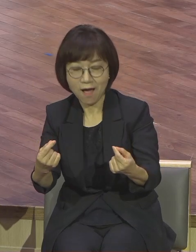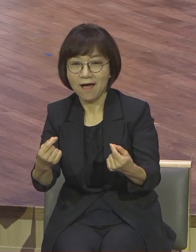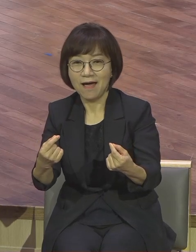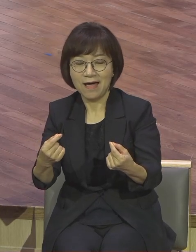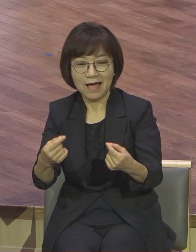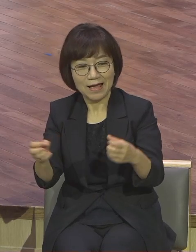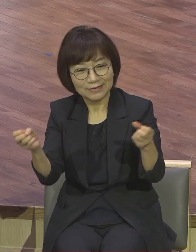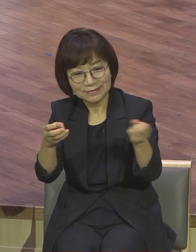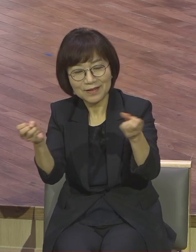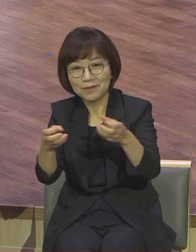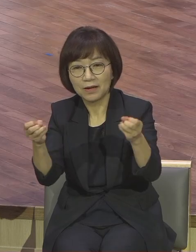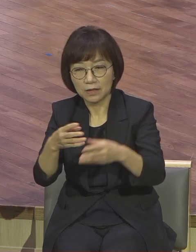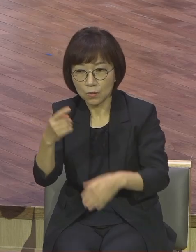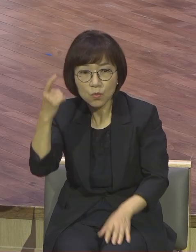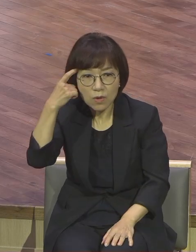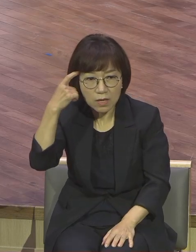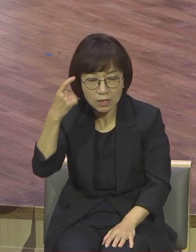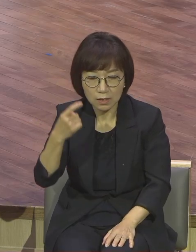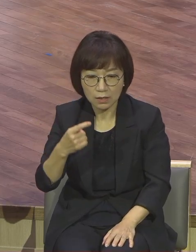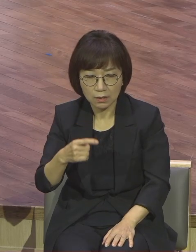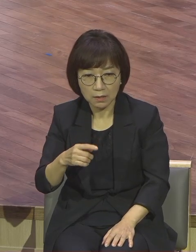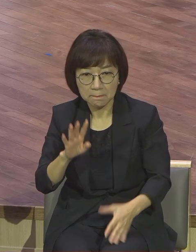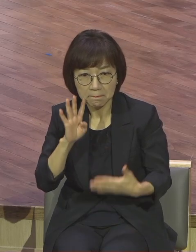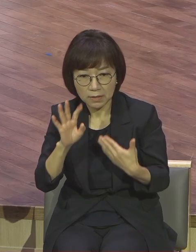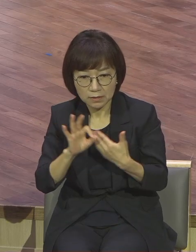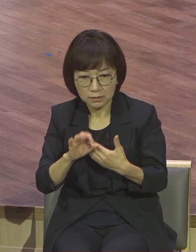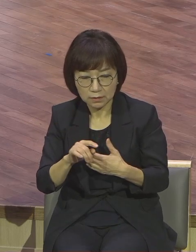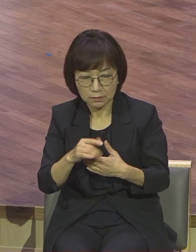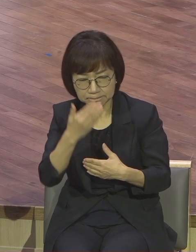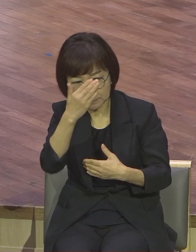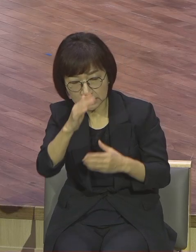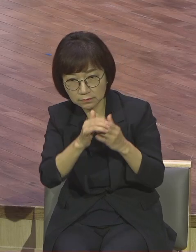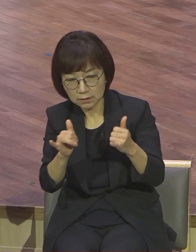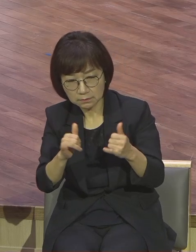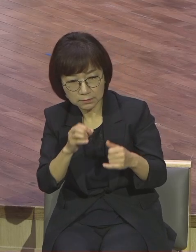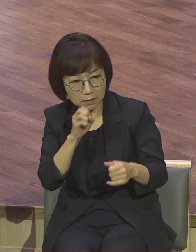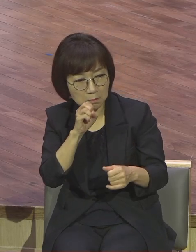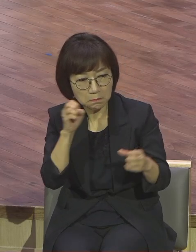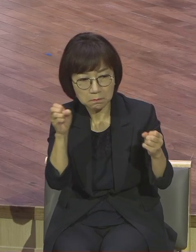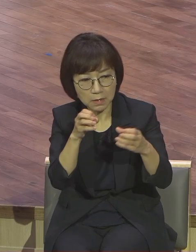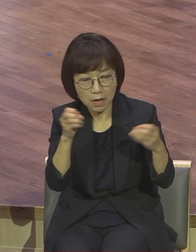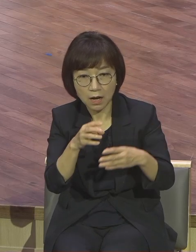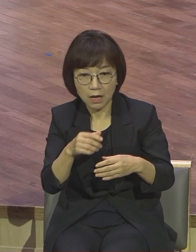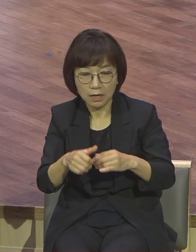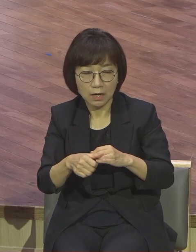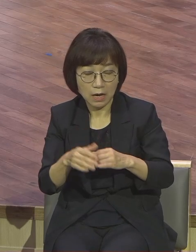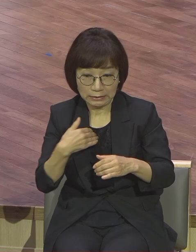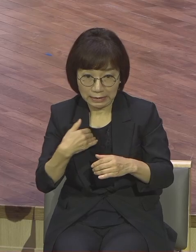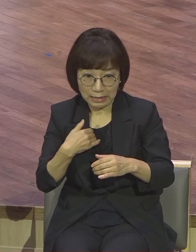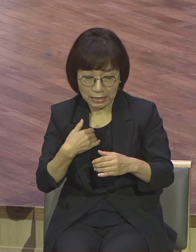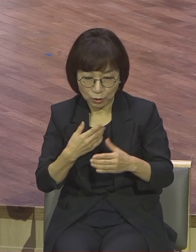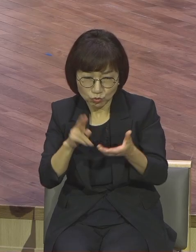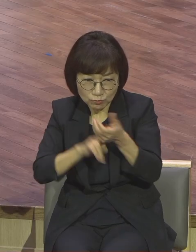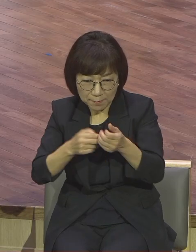간첩들 넣어가지고 막 기도하는 말살 작전이니까 전부 비밀이란 말이에요 비밀하니까 그냥 사인입니다 사인